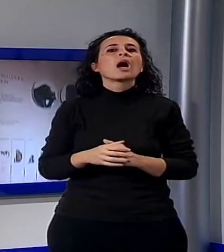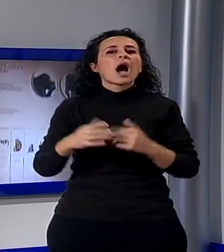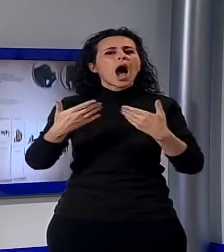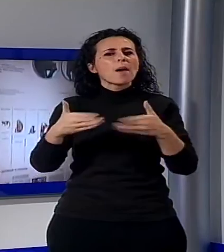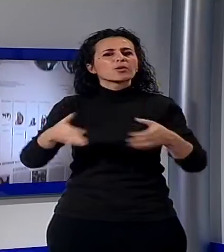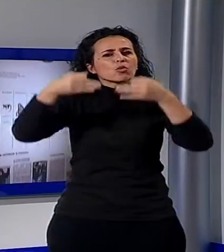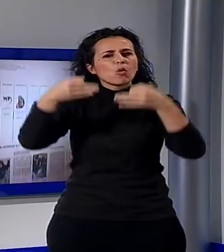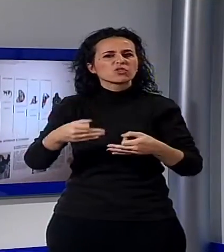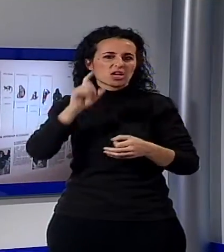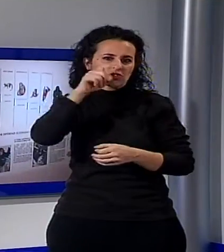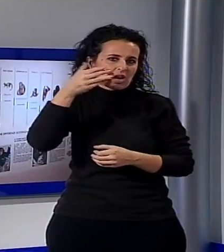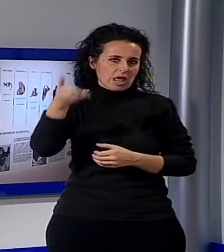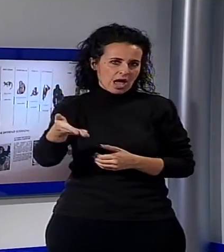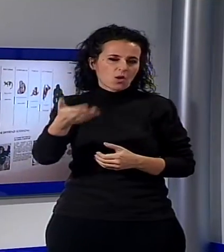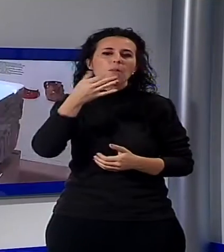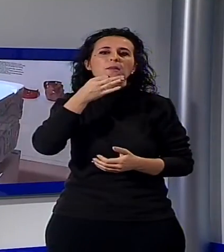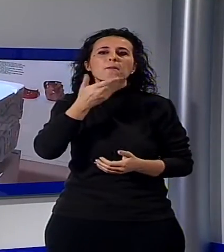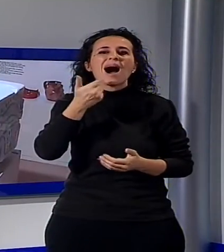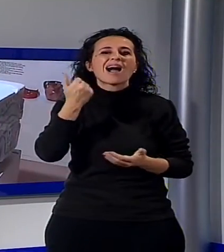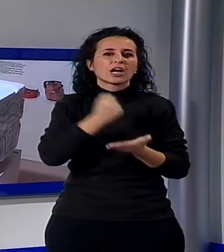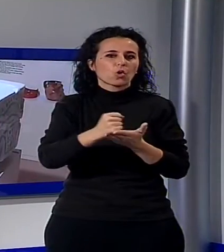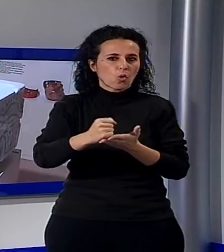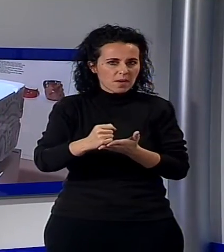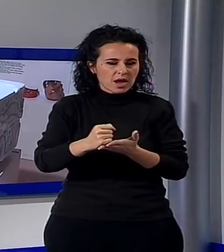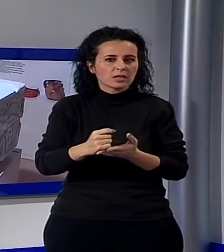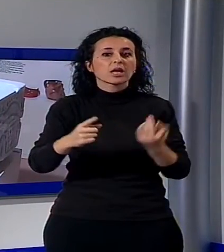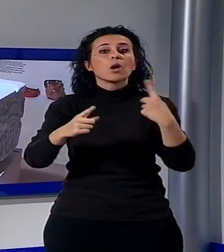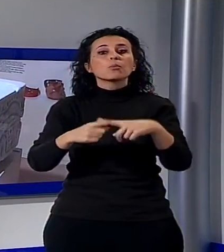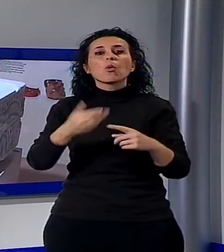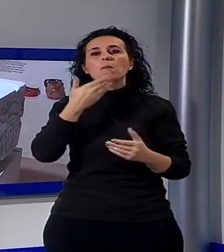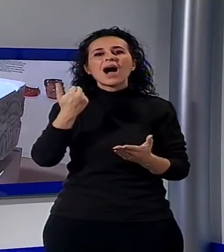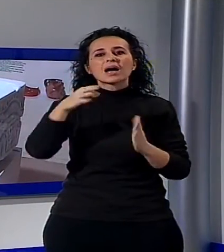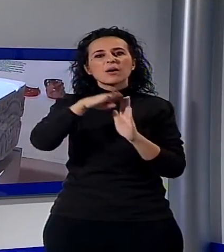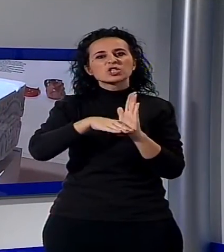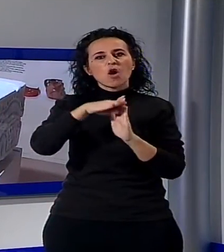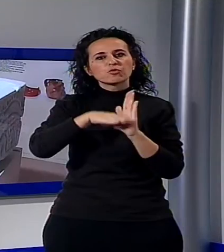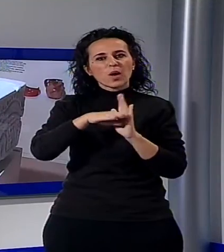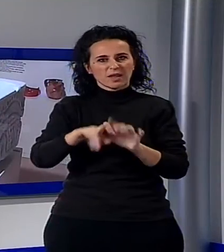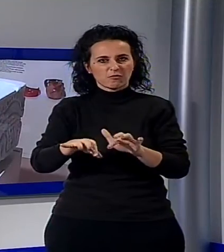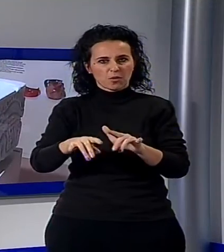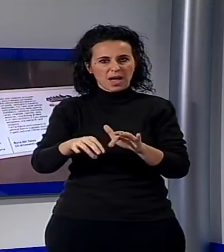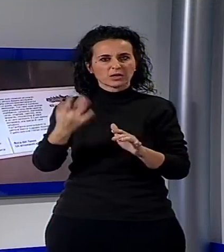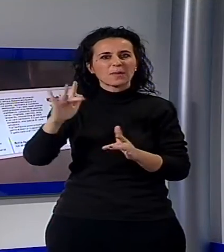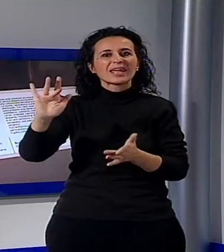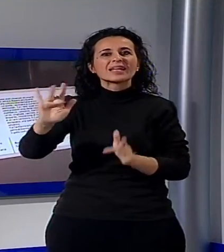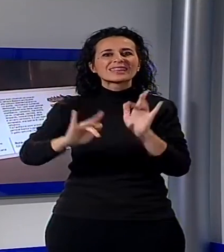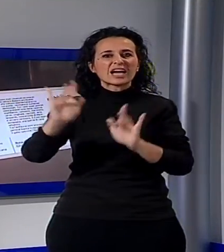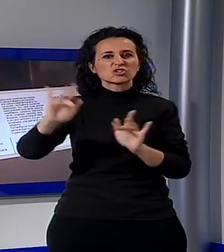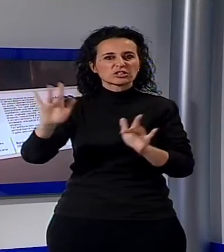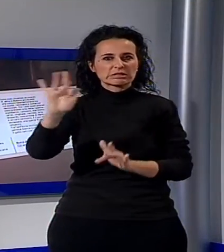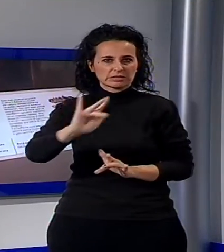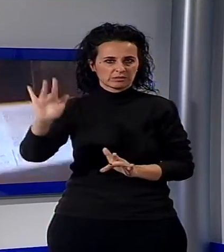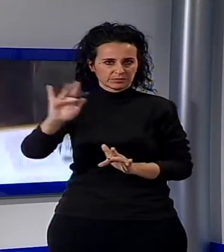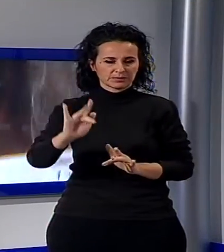e appena avvenuta l'installazione, nei primi giorni di gennaio, del software necessario per il funzionamento dei touchscreen. Le varie sali